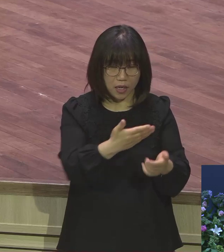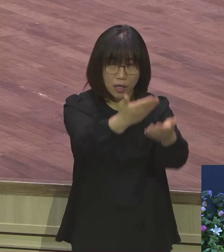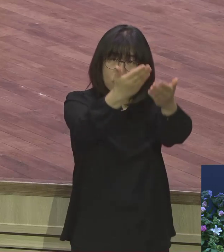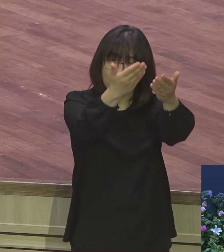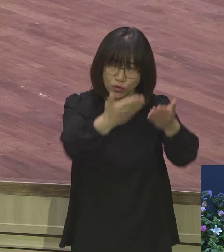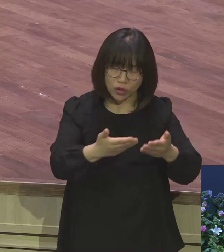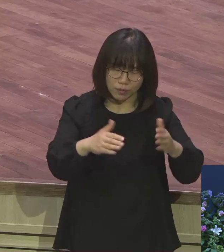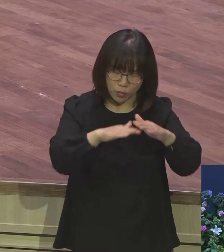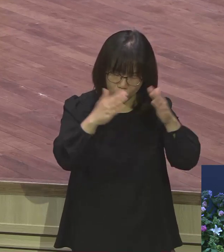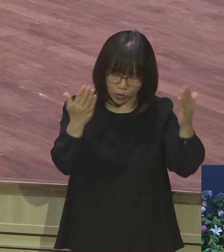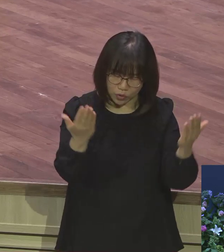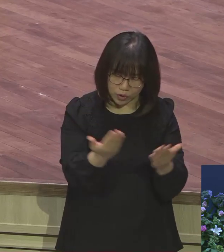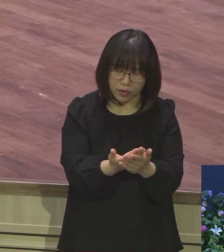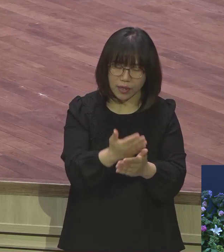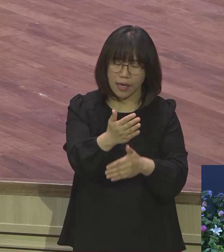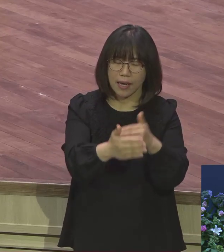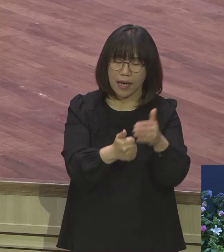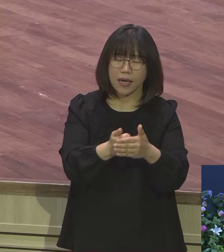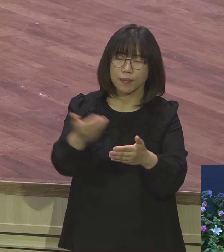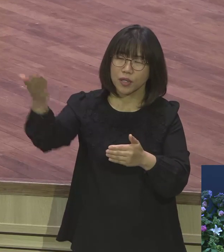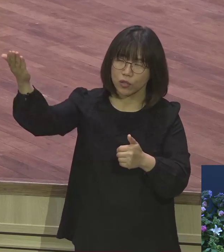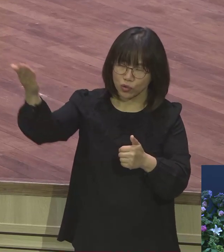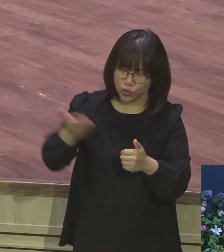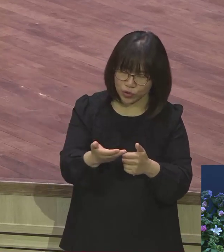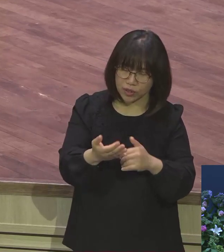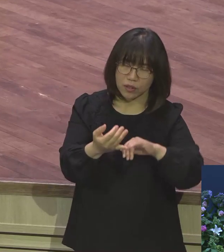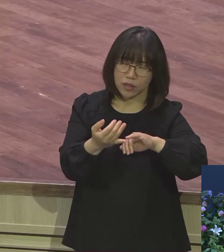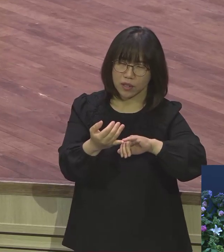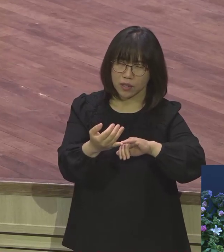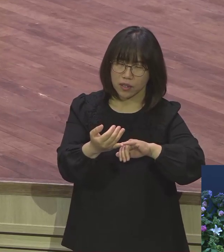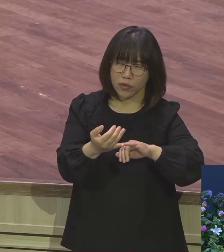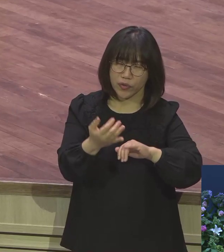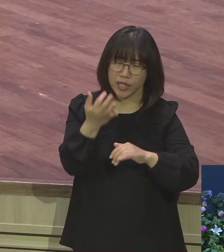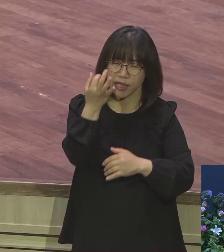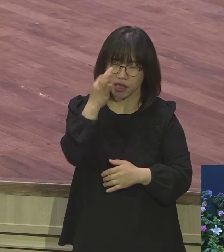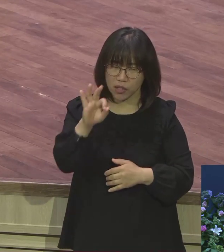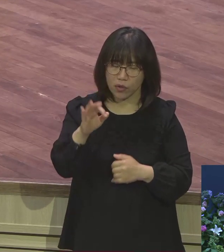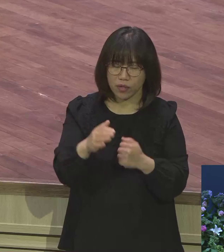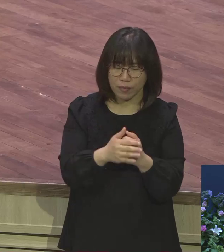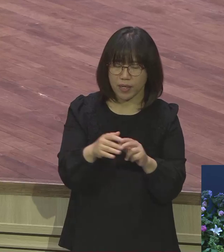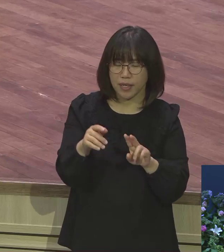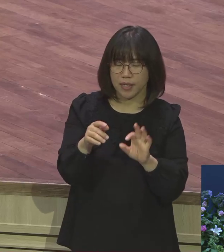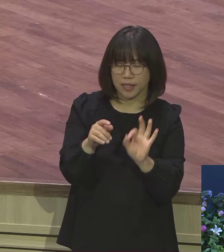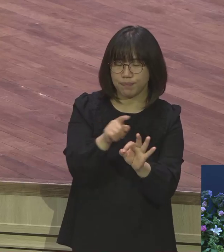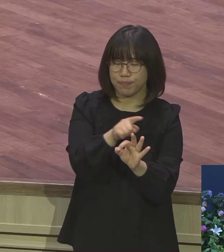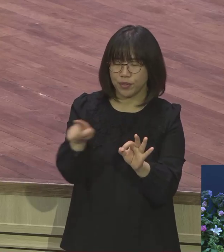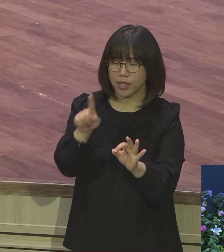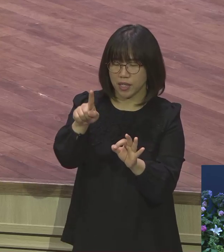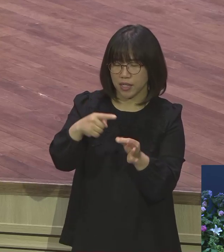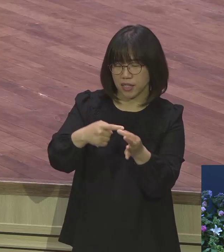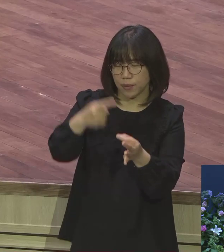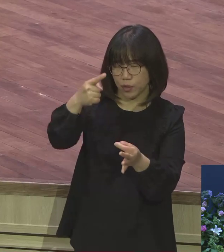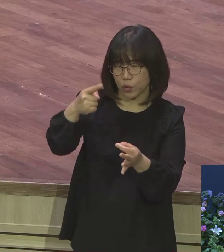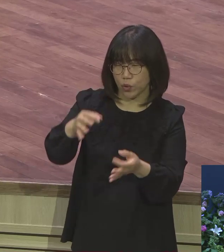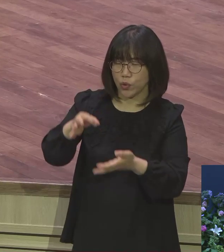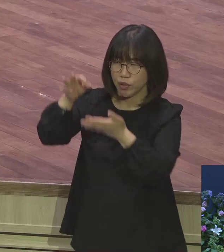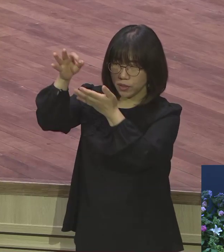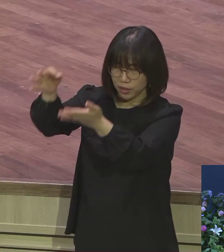하나님께로 왔다는 고백이 담긴 11조를 드립니다 11조를 드리겠나이다 11조가